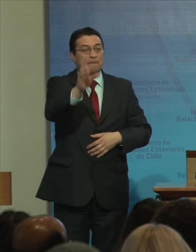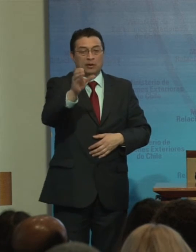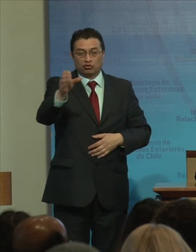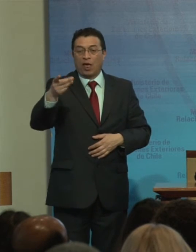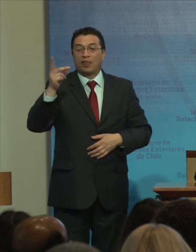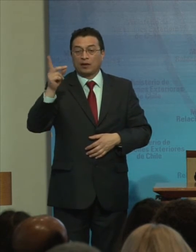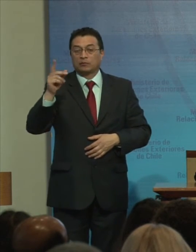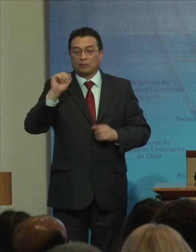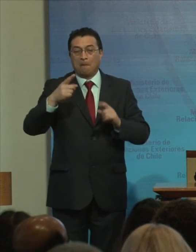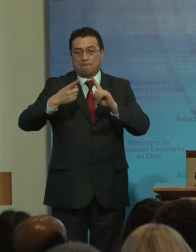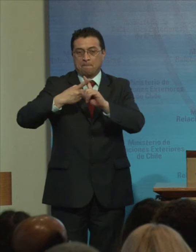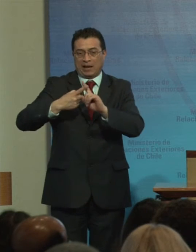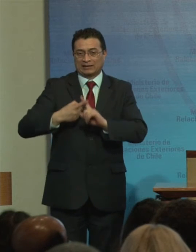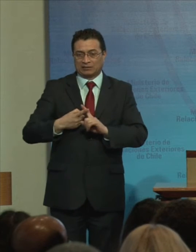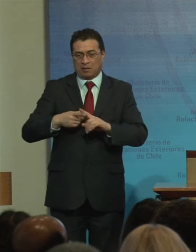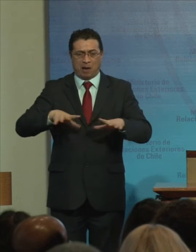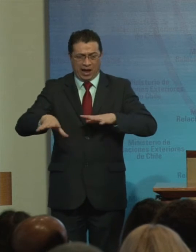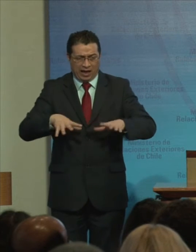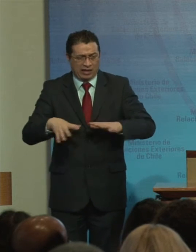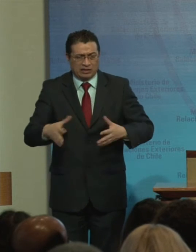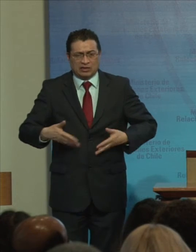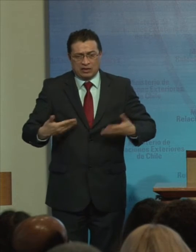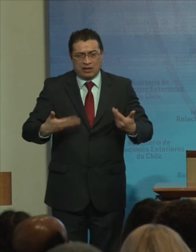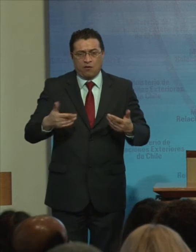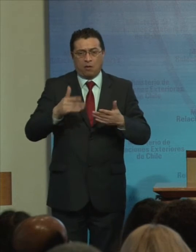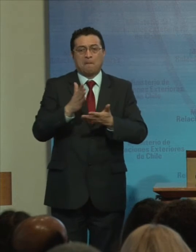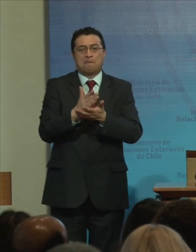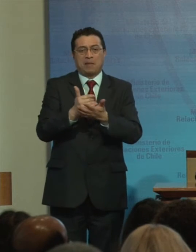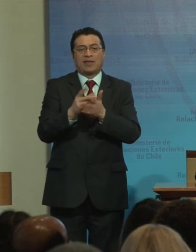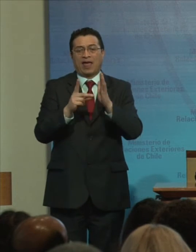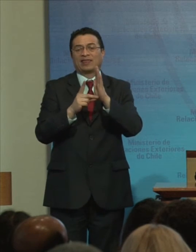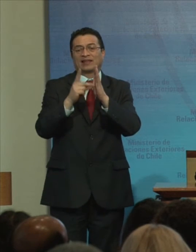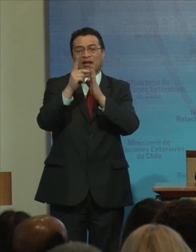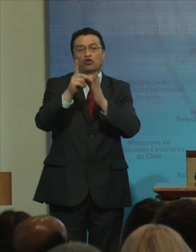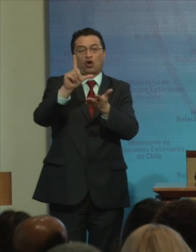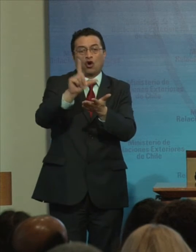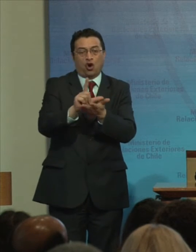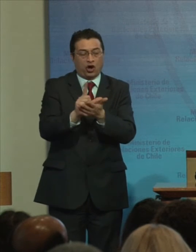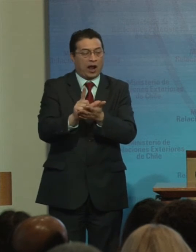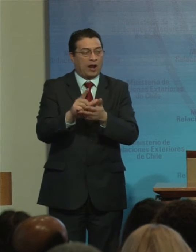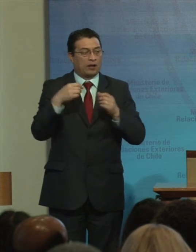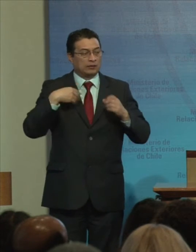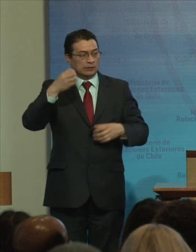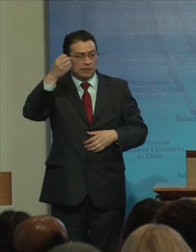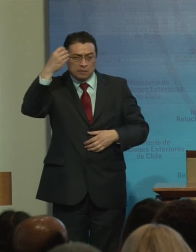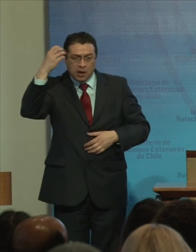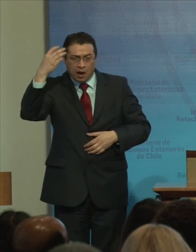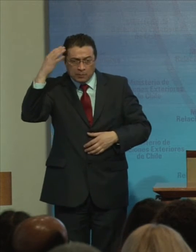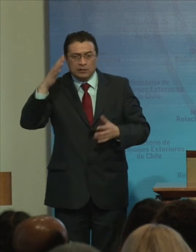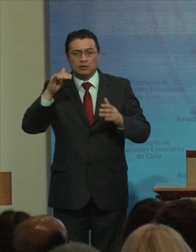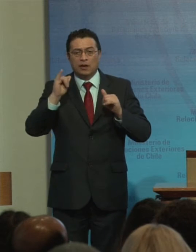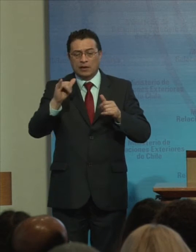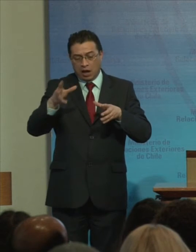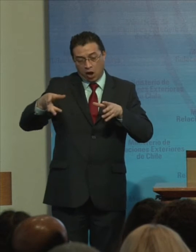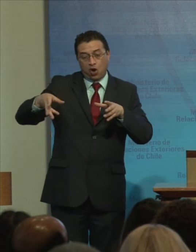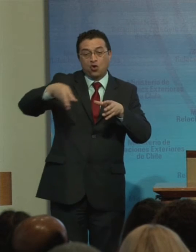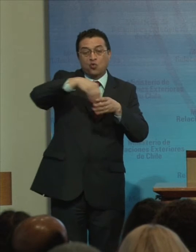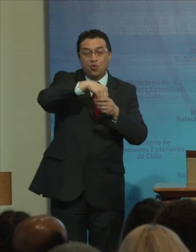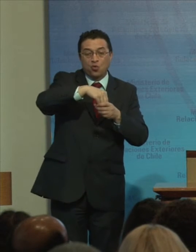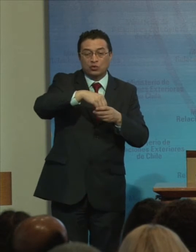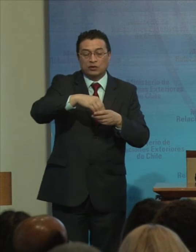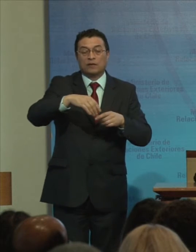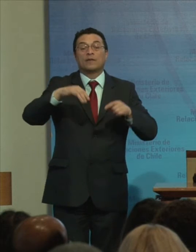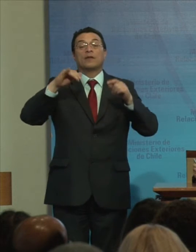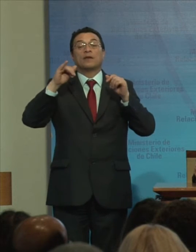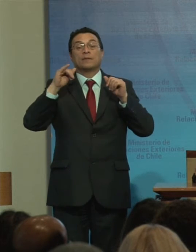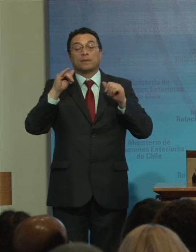Con discapacidad Participen Activamente En los planes De desarrollo Local Se capaciten E incluyan Crean